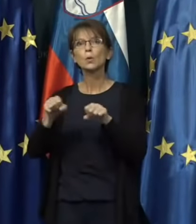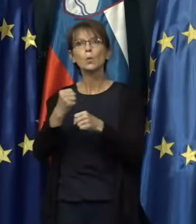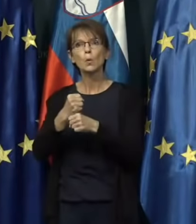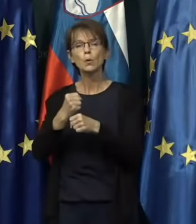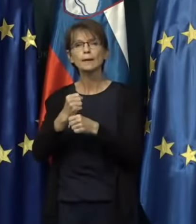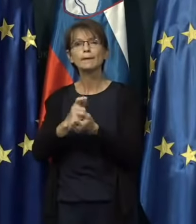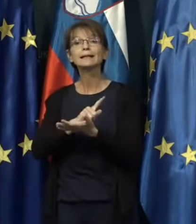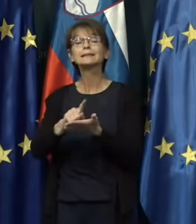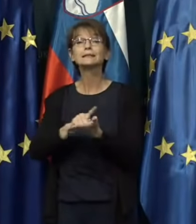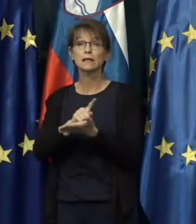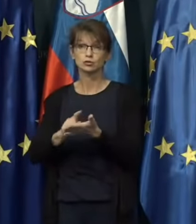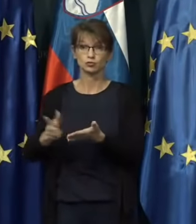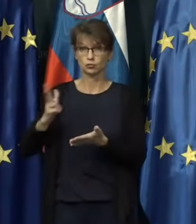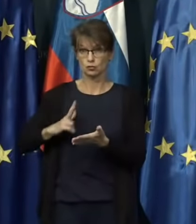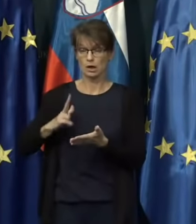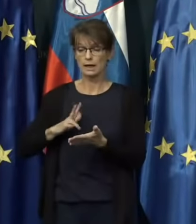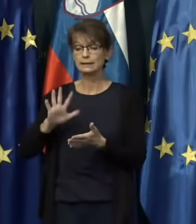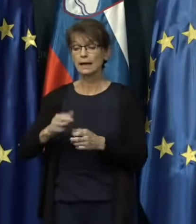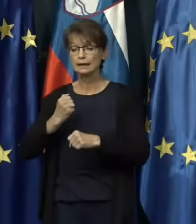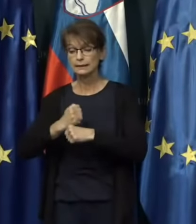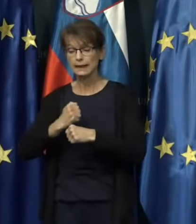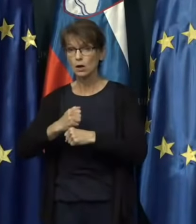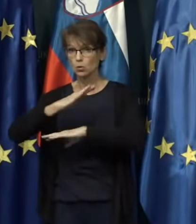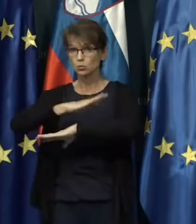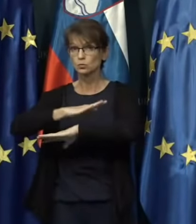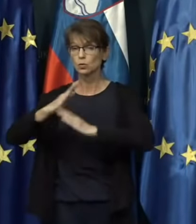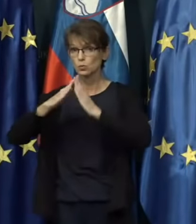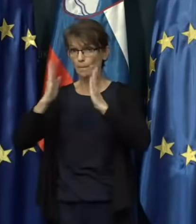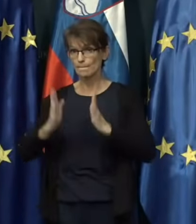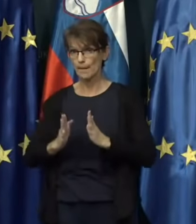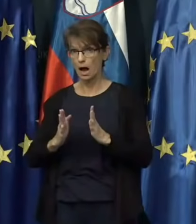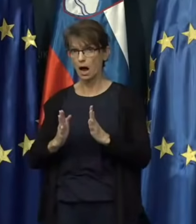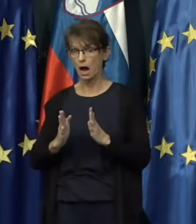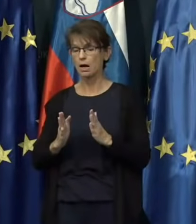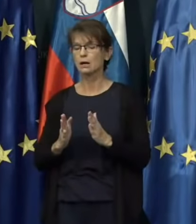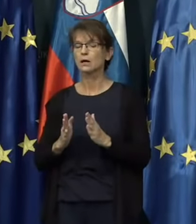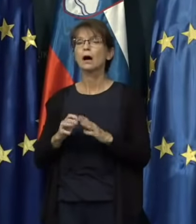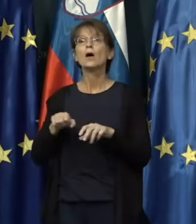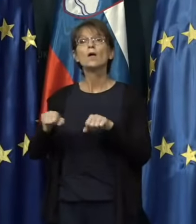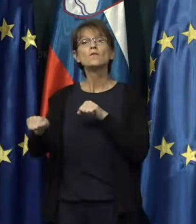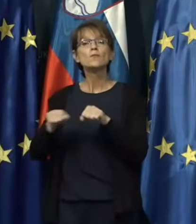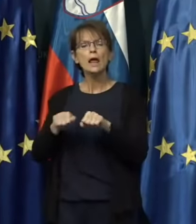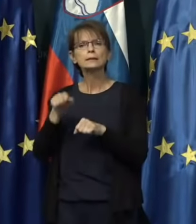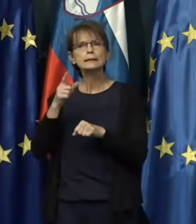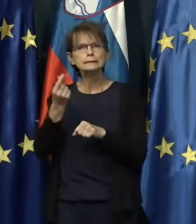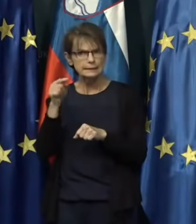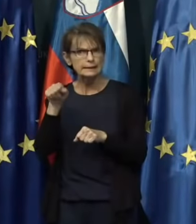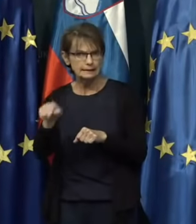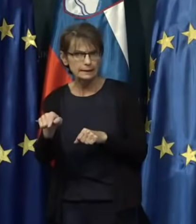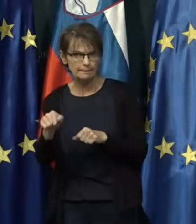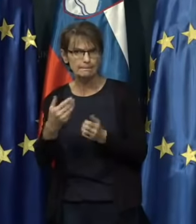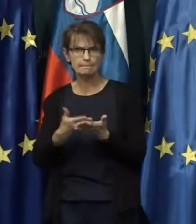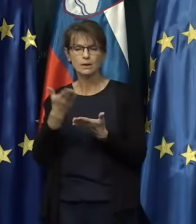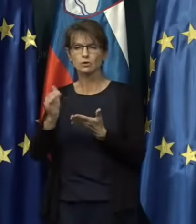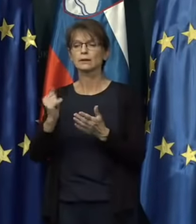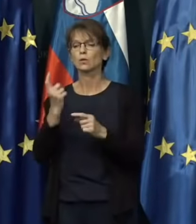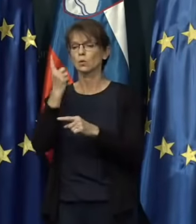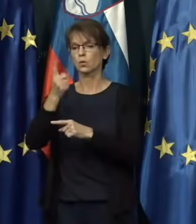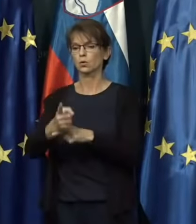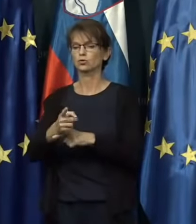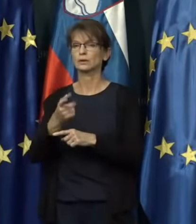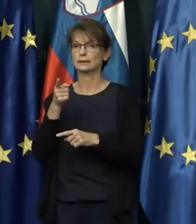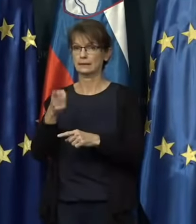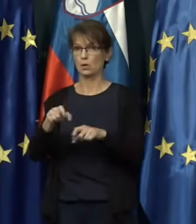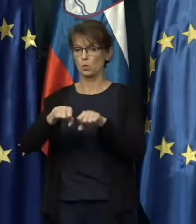za časnega čakanja na delo doma. Vlada je s tem predlogom določila, da se ta